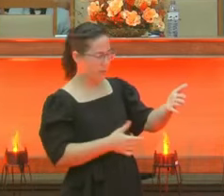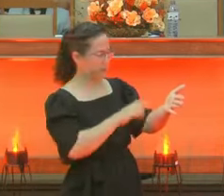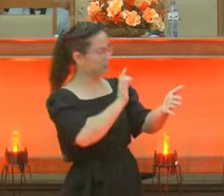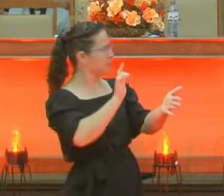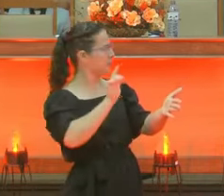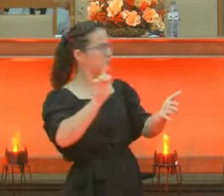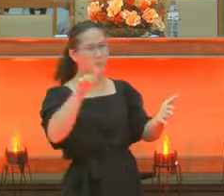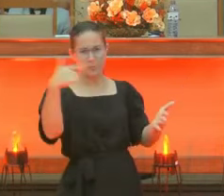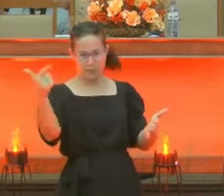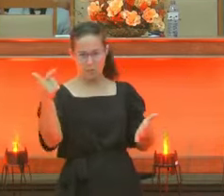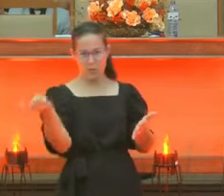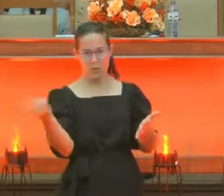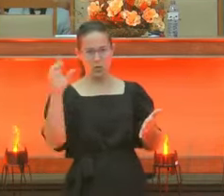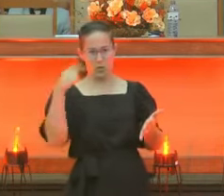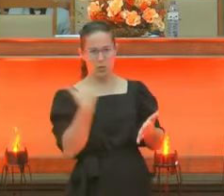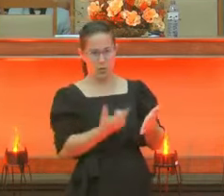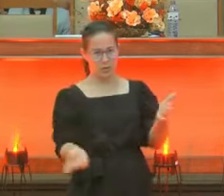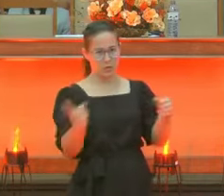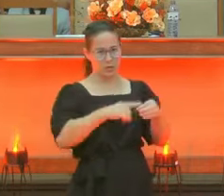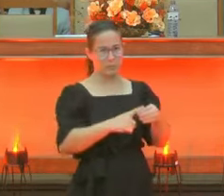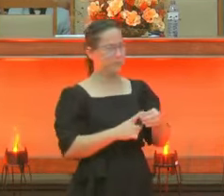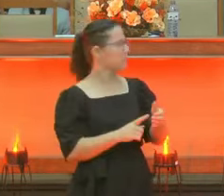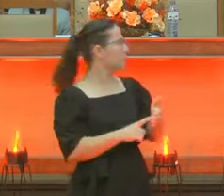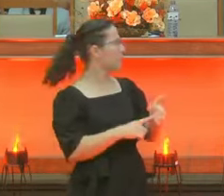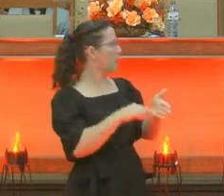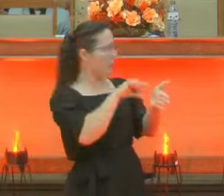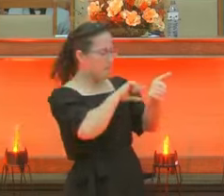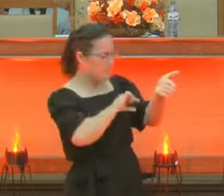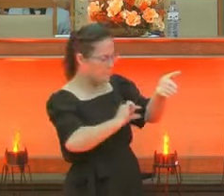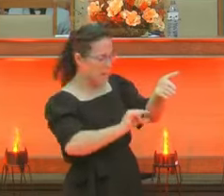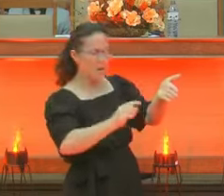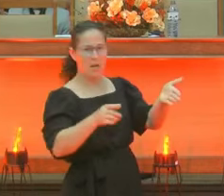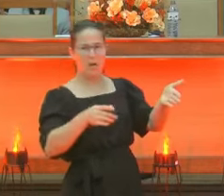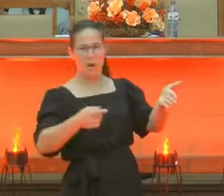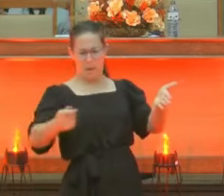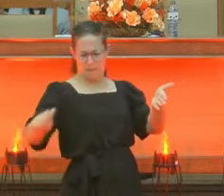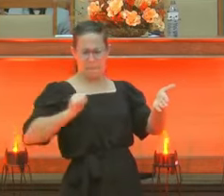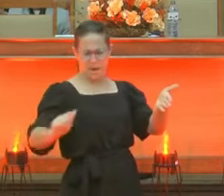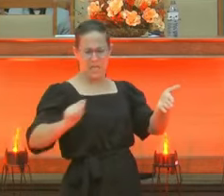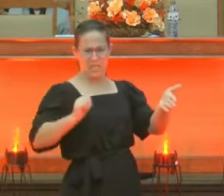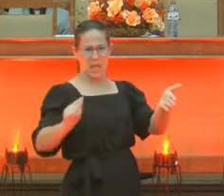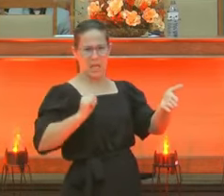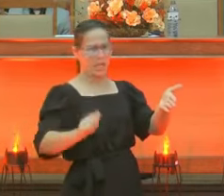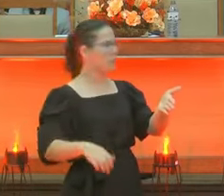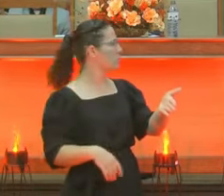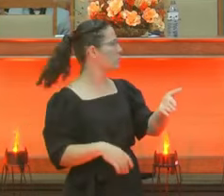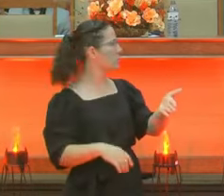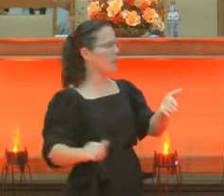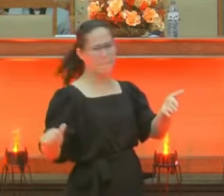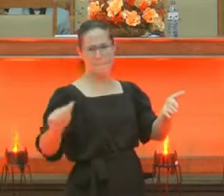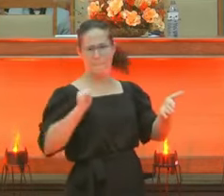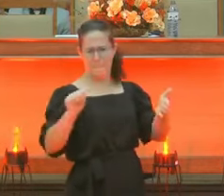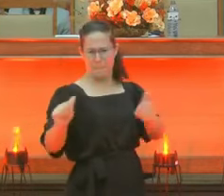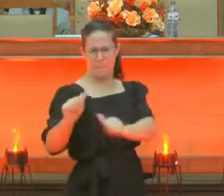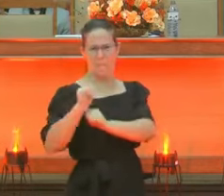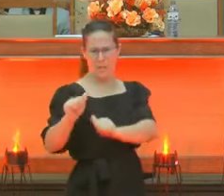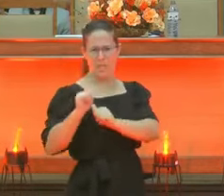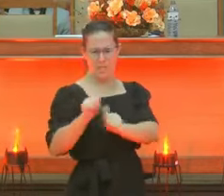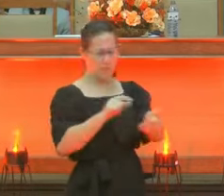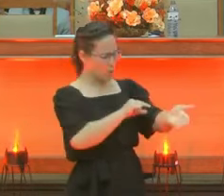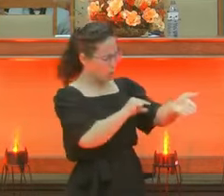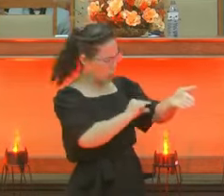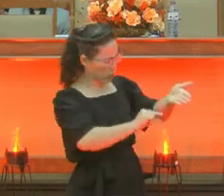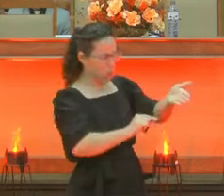volta agora. Aí o que mais? E o que mais? Não. Perseguidos. Depois o que mais?